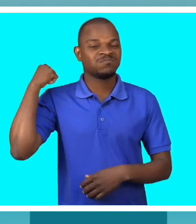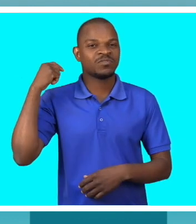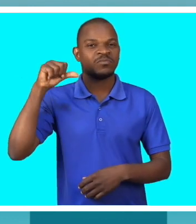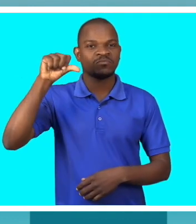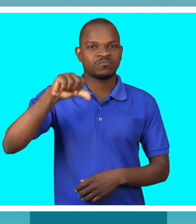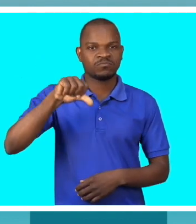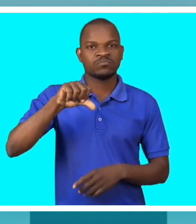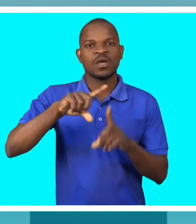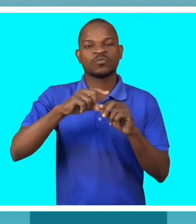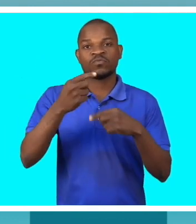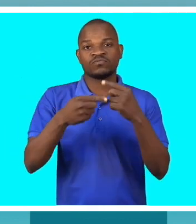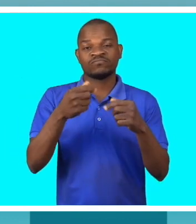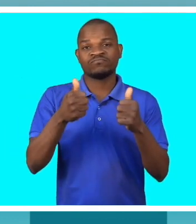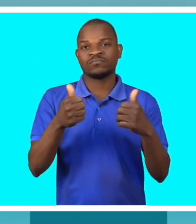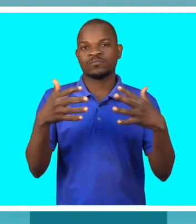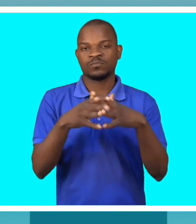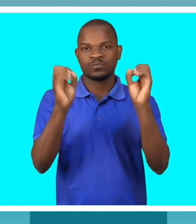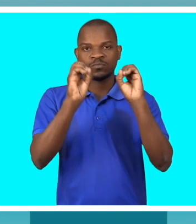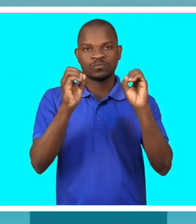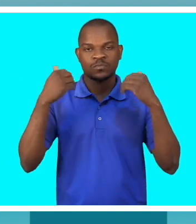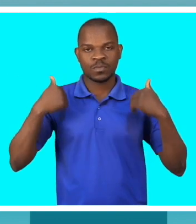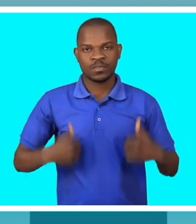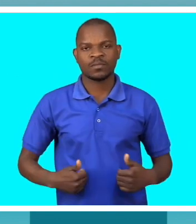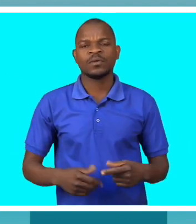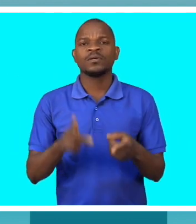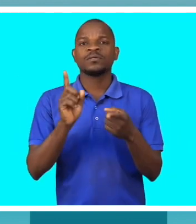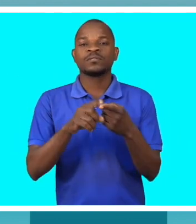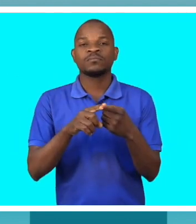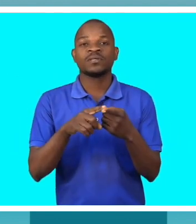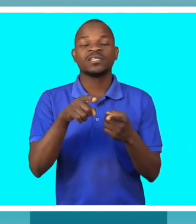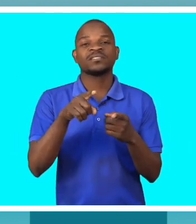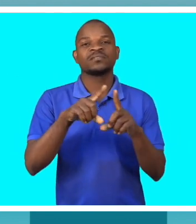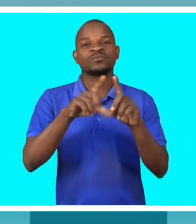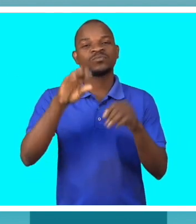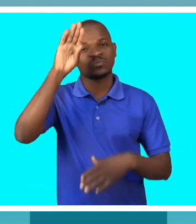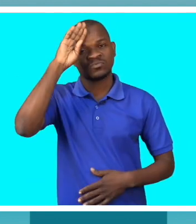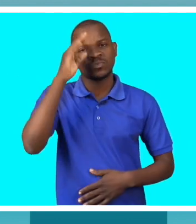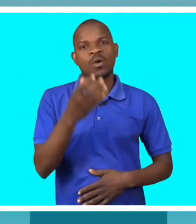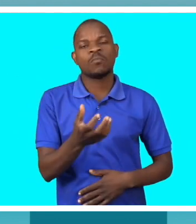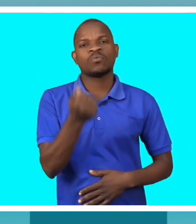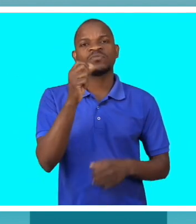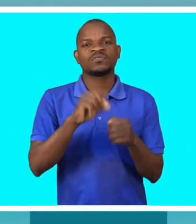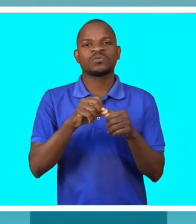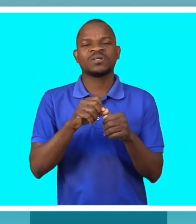da função motora. Ela é também responsável pela perda de sensibilidade.